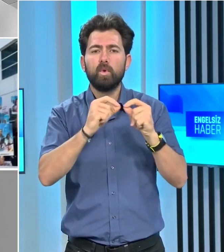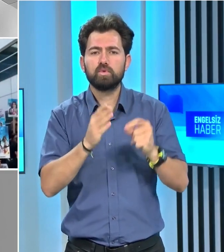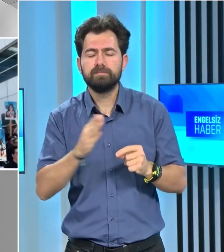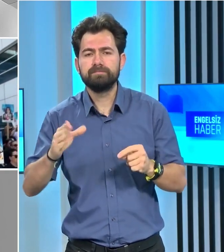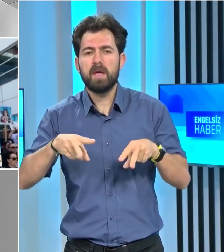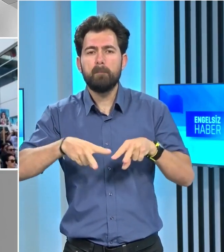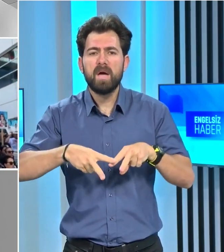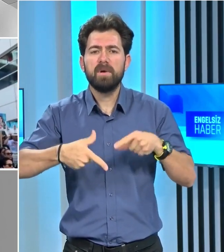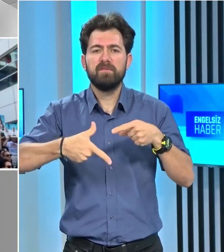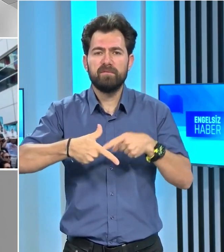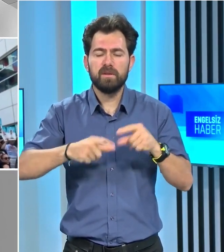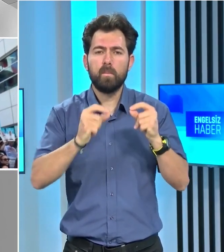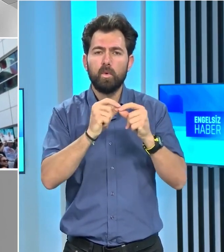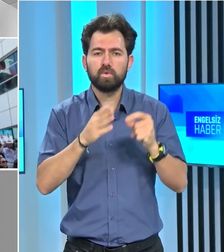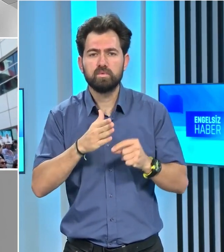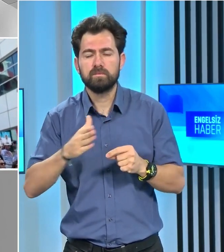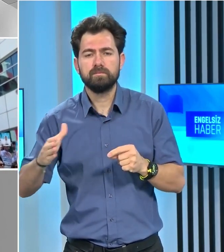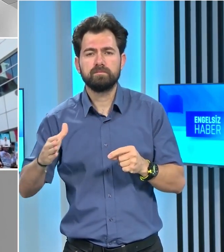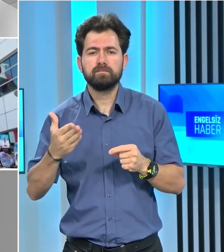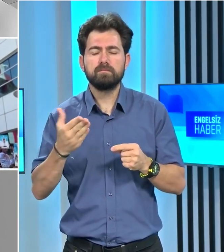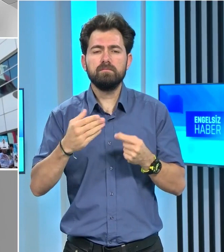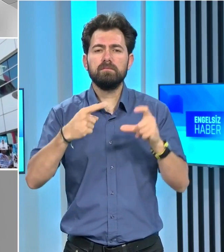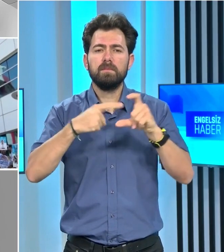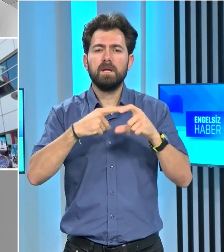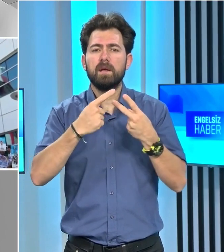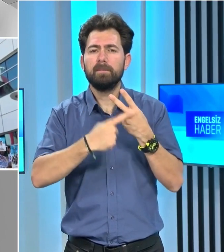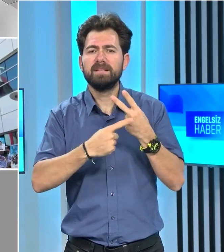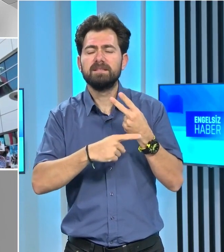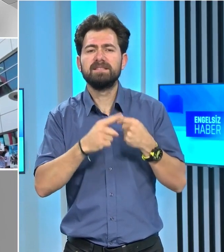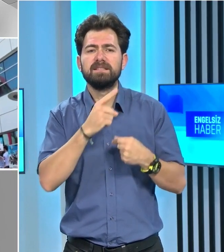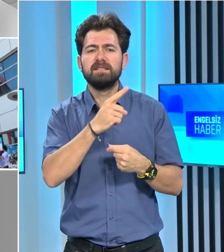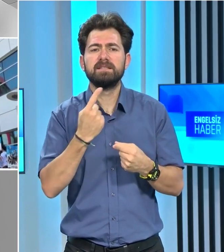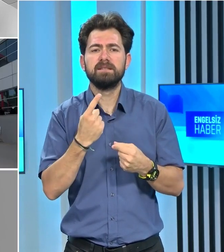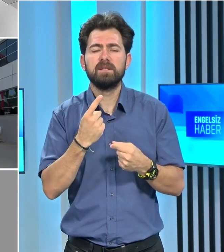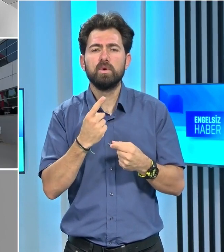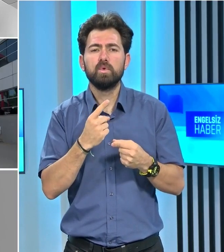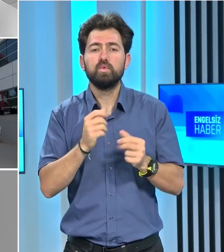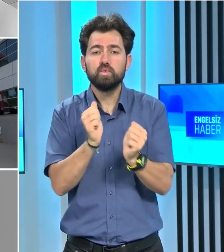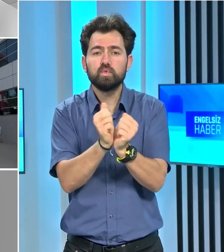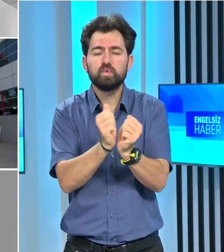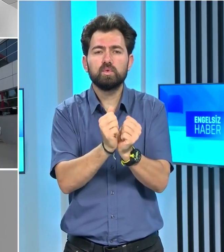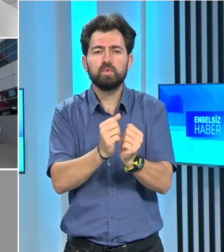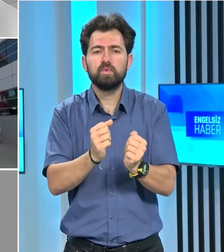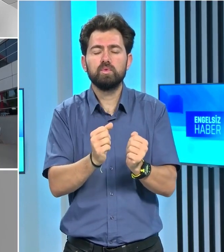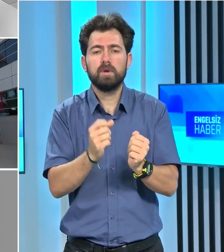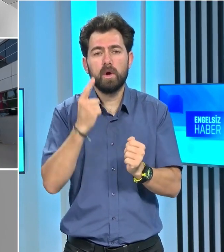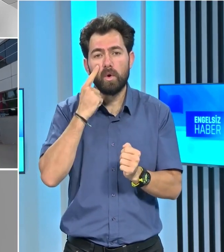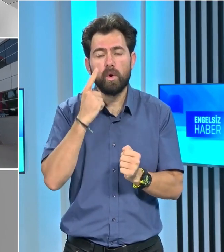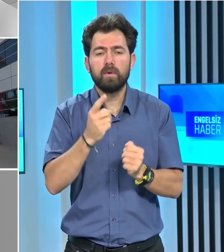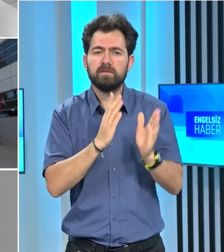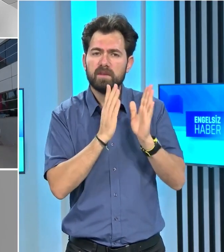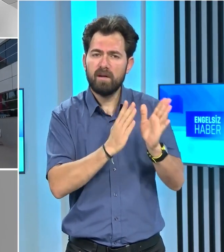Bozkurt, Mehmet Fatih Bozkurt, Erdem Yıldız'ın tutukluluk hallerinin